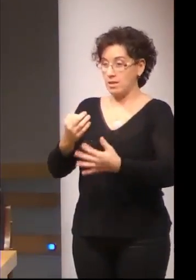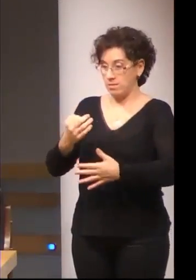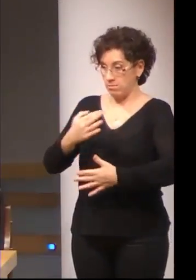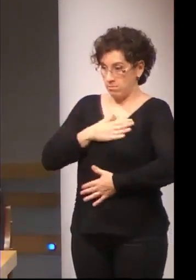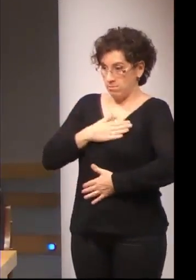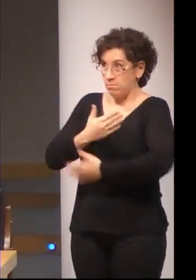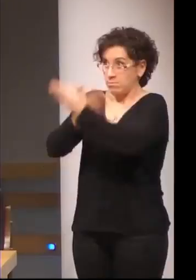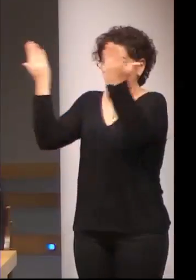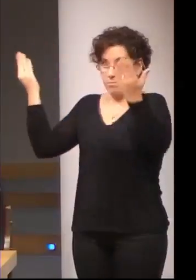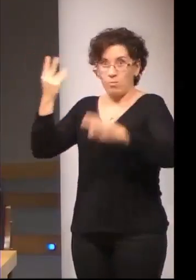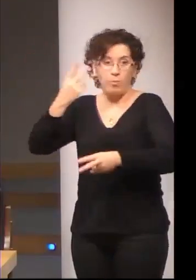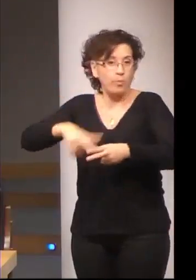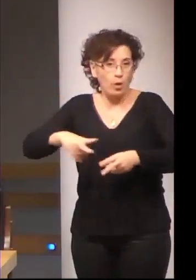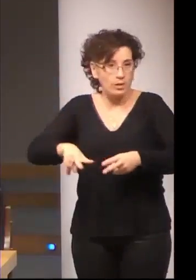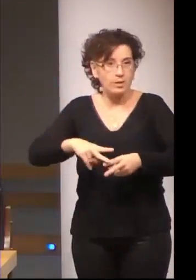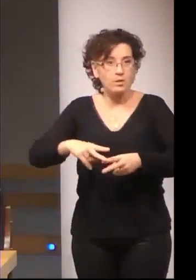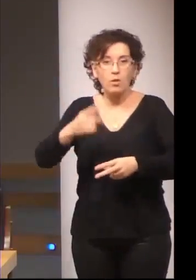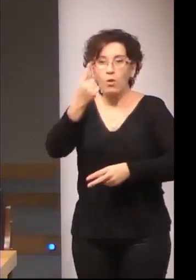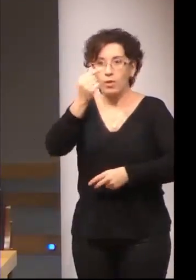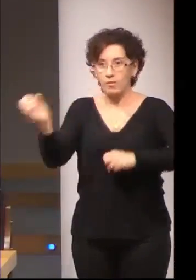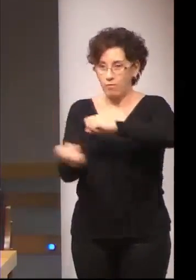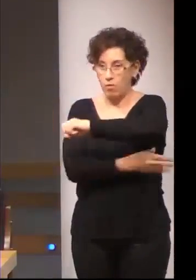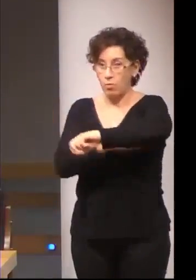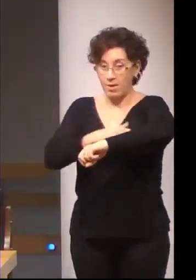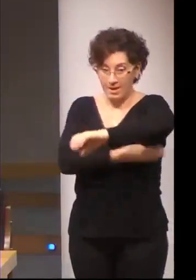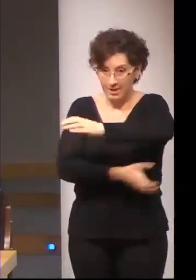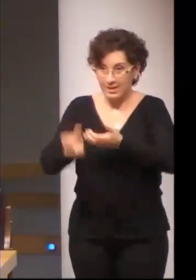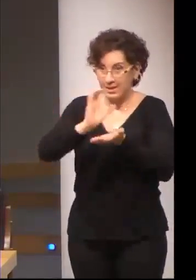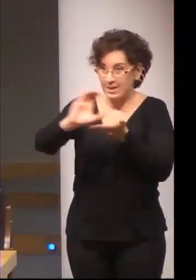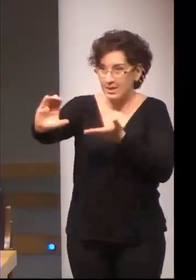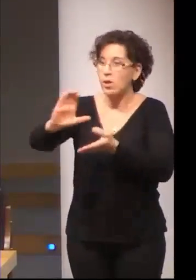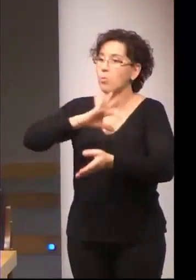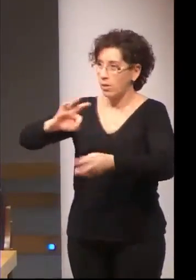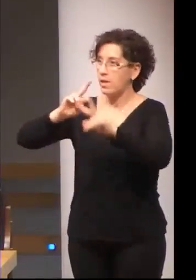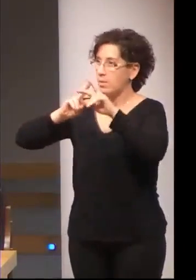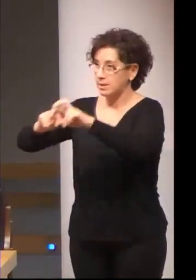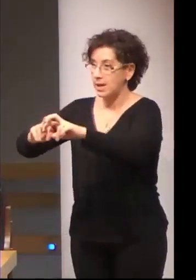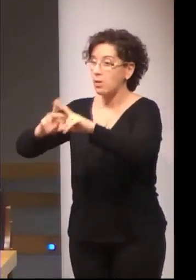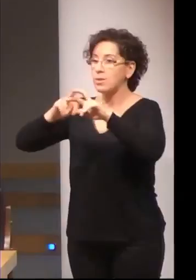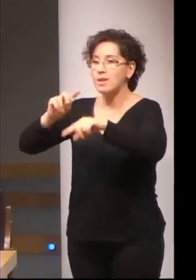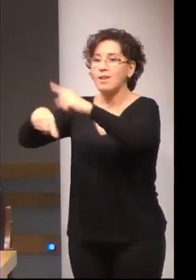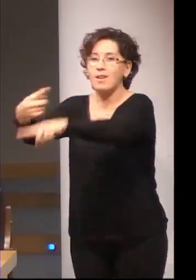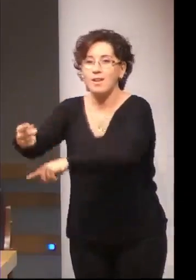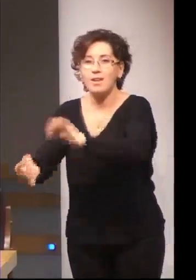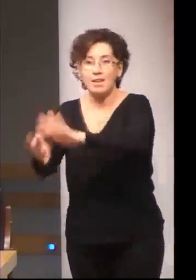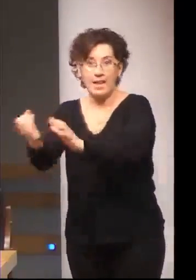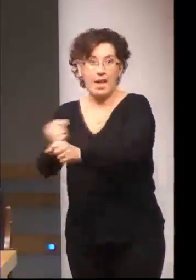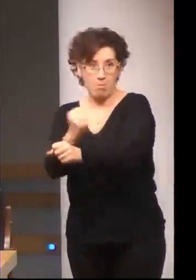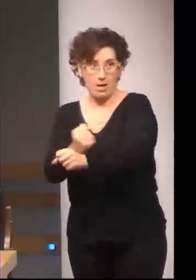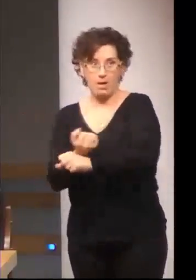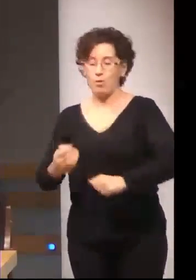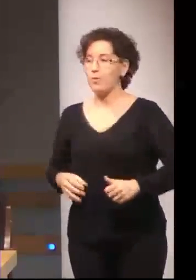fondos para que se puedan realizar investigaciones y generar empleo en ese apartado